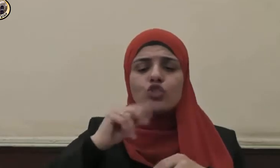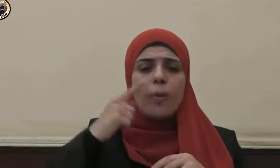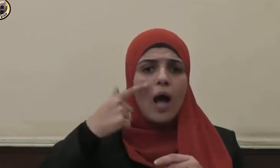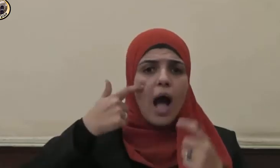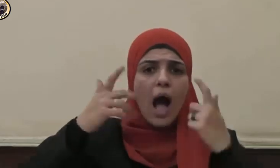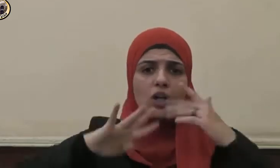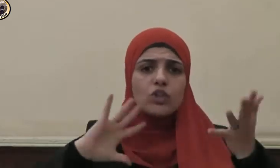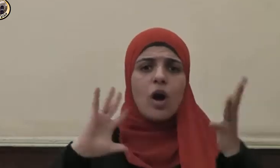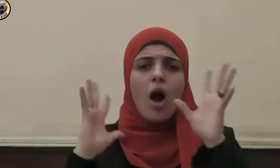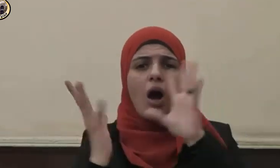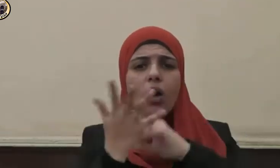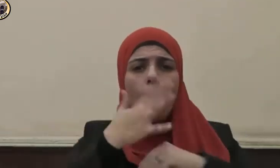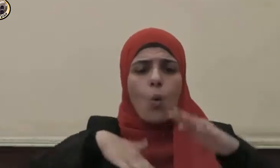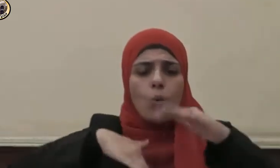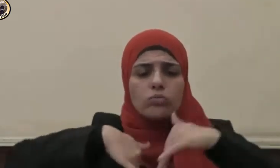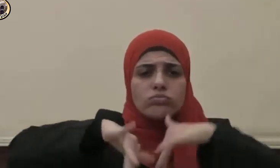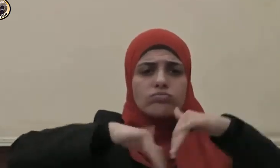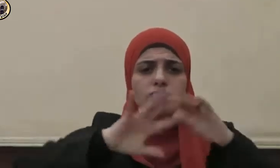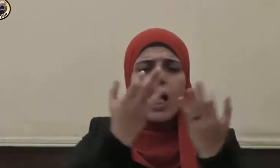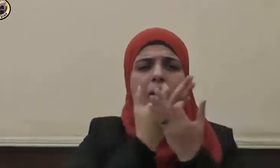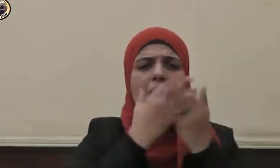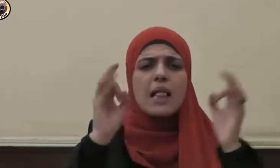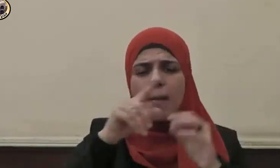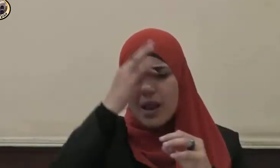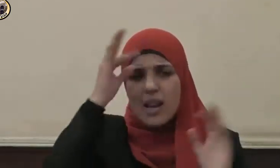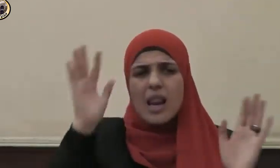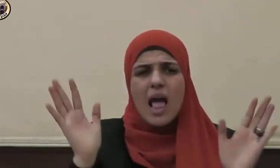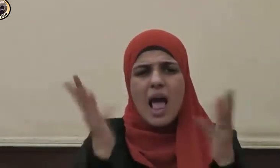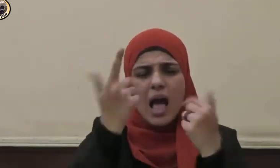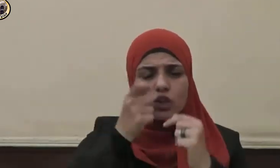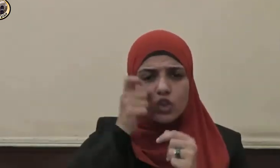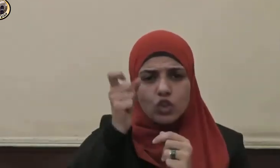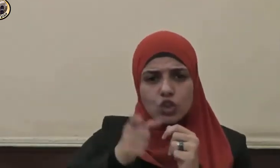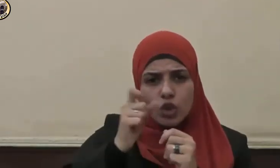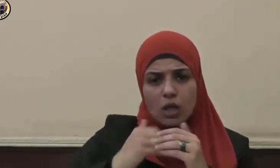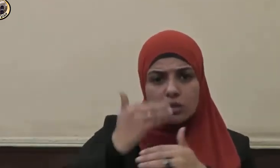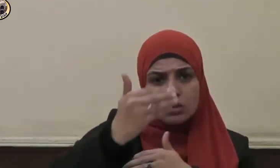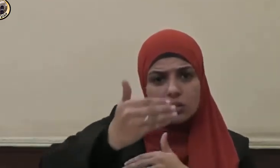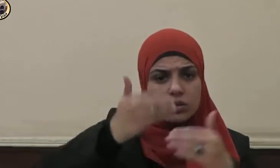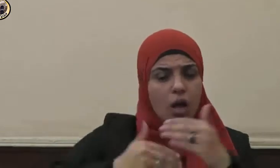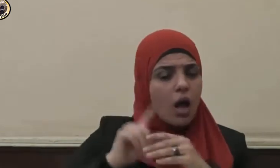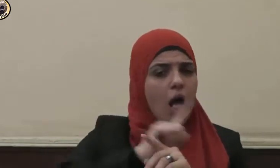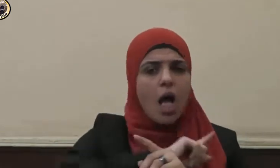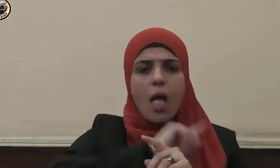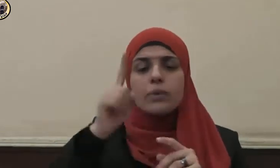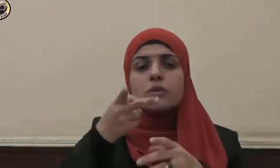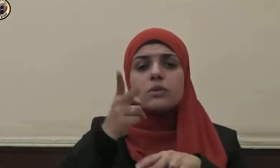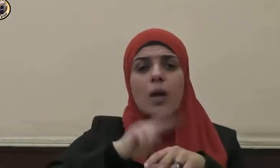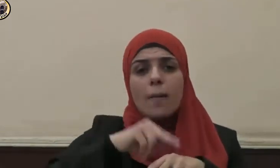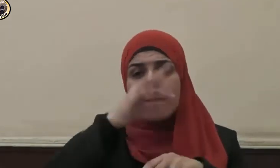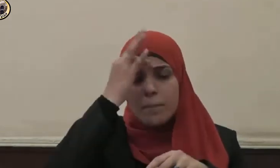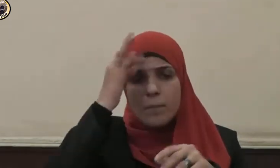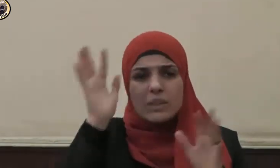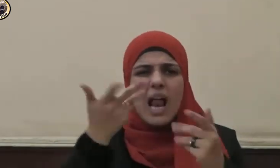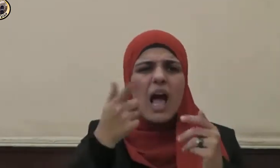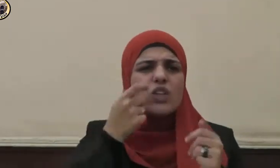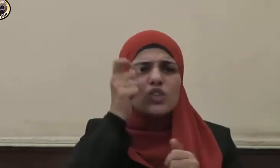فلا يتقدم لاحق على سابق ولا يتأخر سابق عن